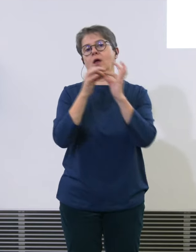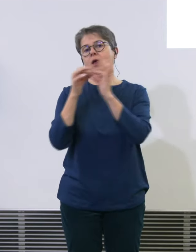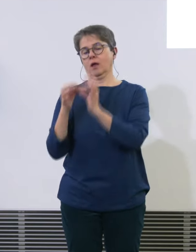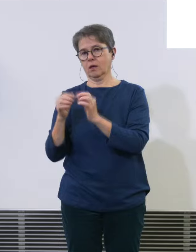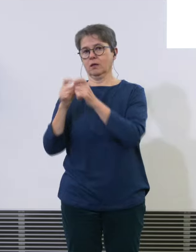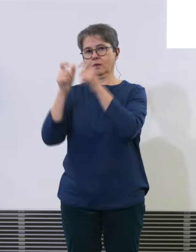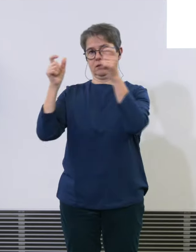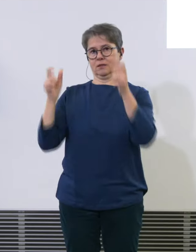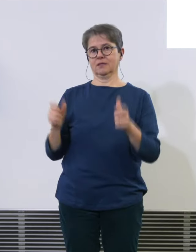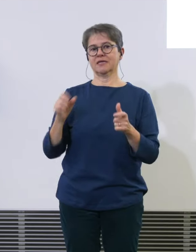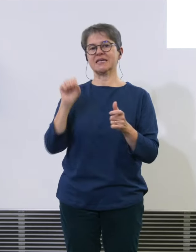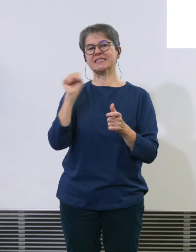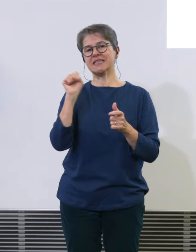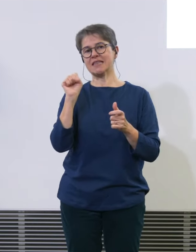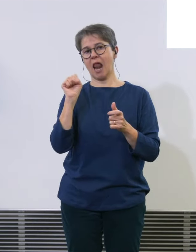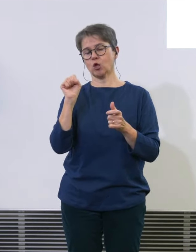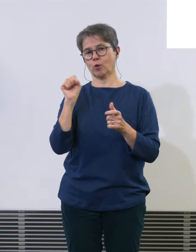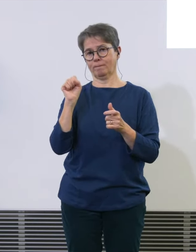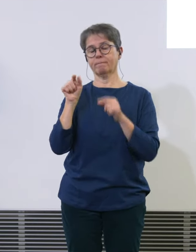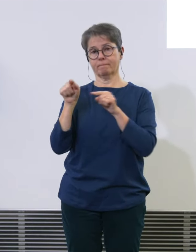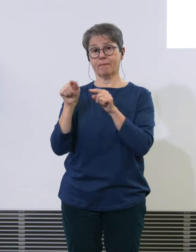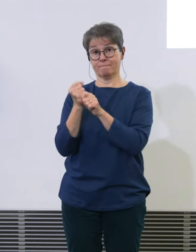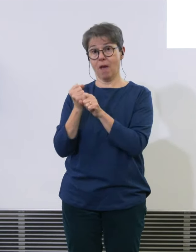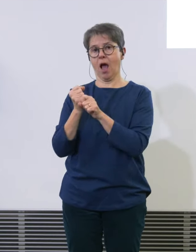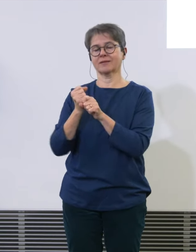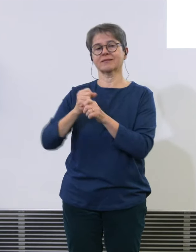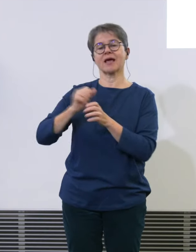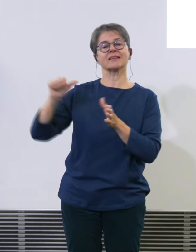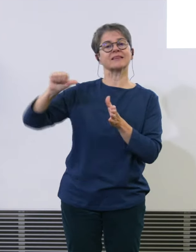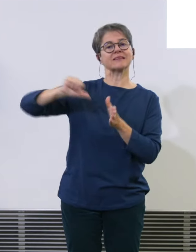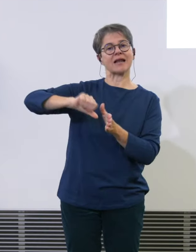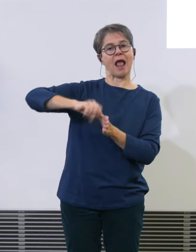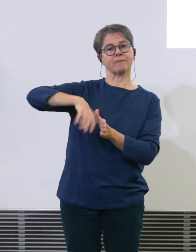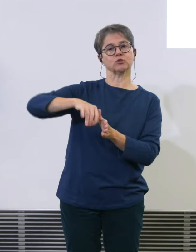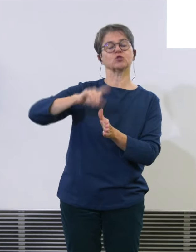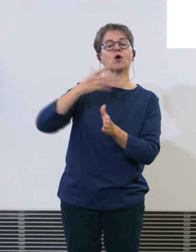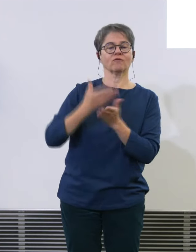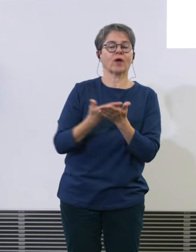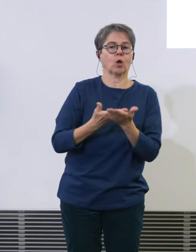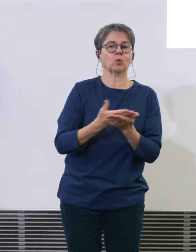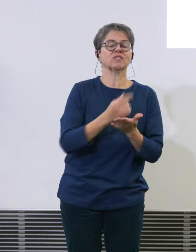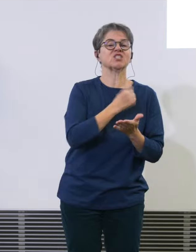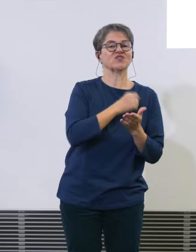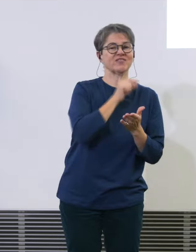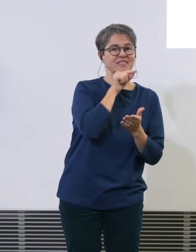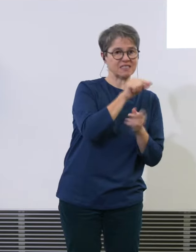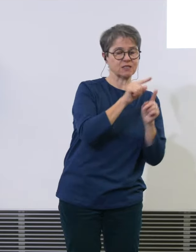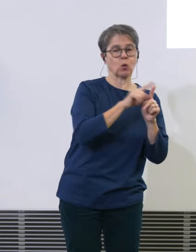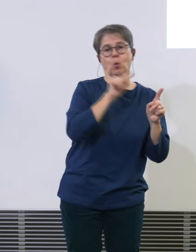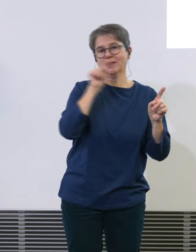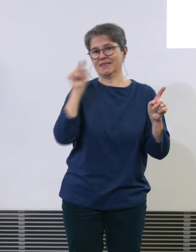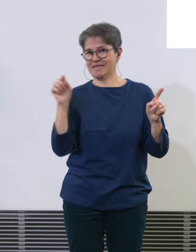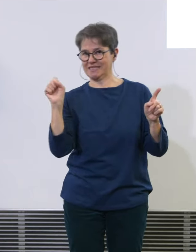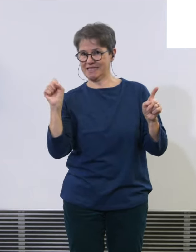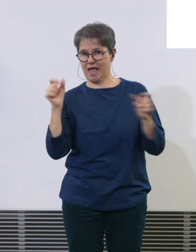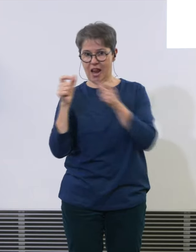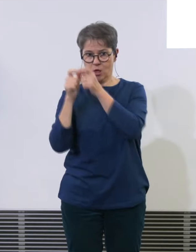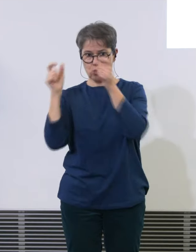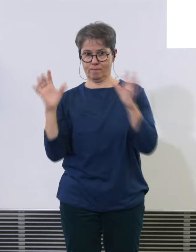Treibstoff herstellt. Und darum hat Swiss auch eine Partnerschaft mit Syntelion. Da ist sie eingegangen. Und auch bei den